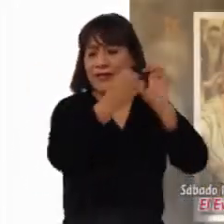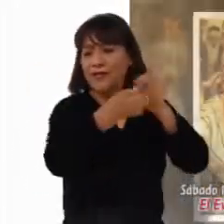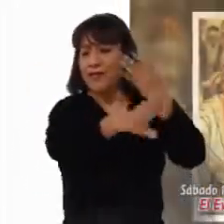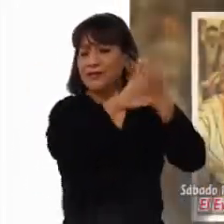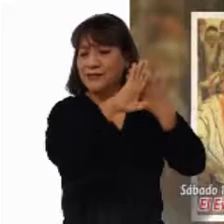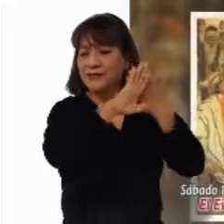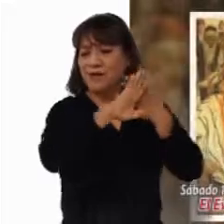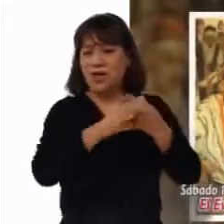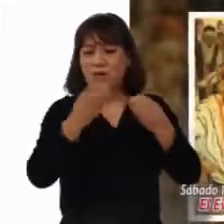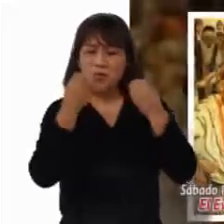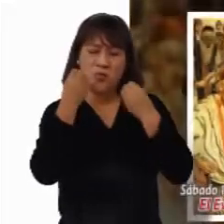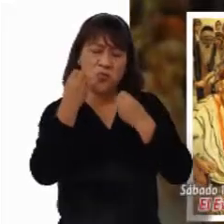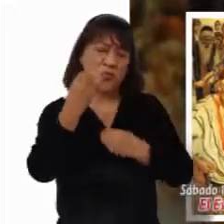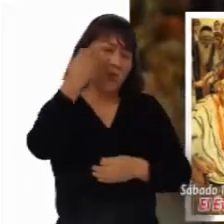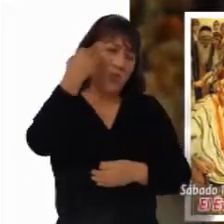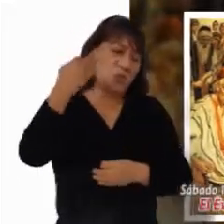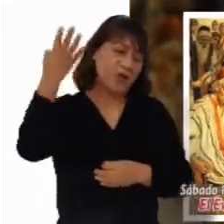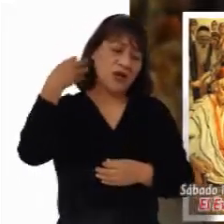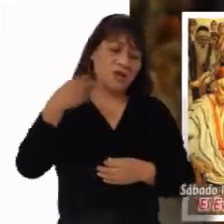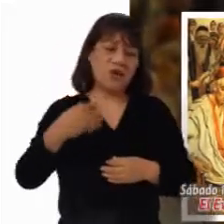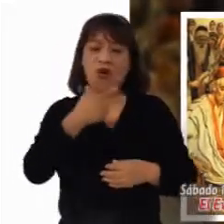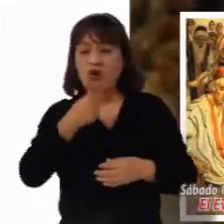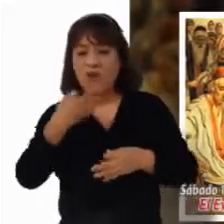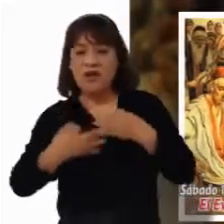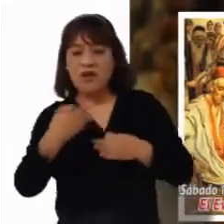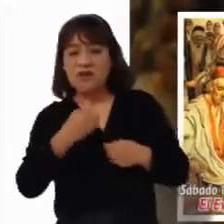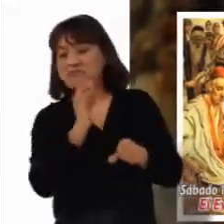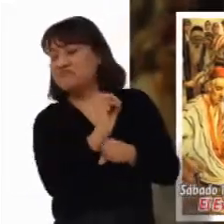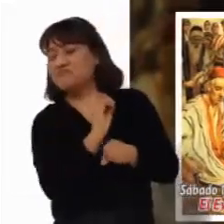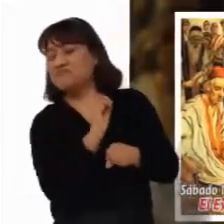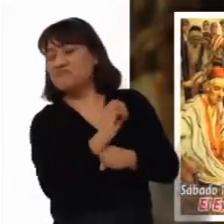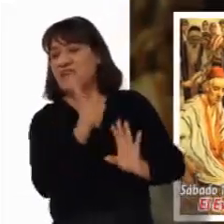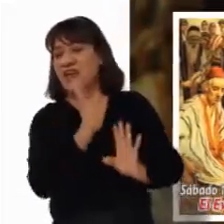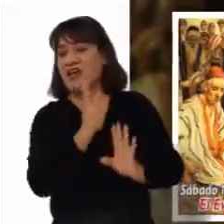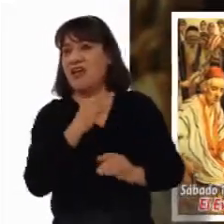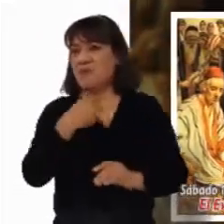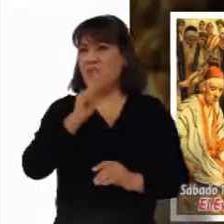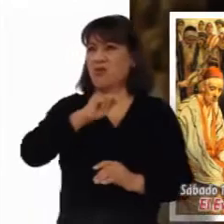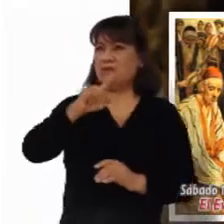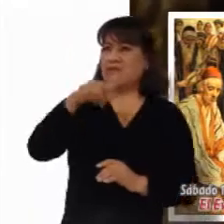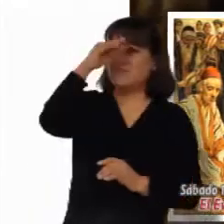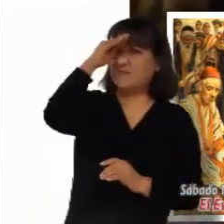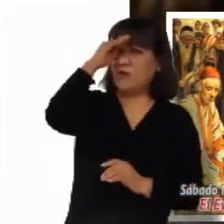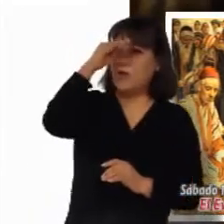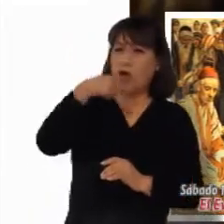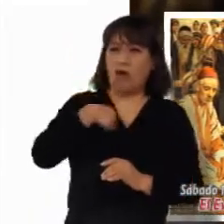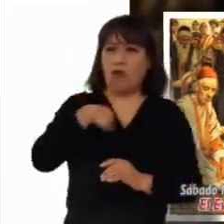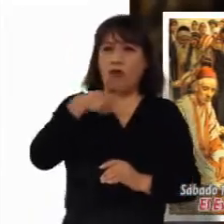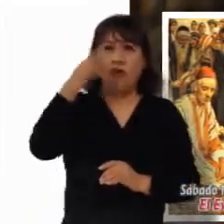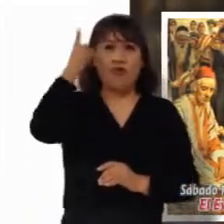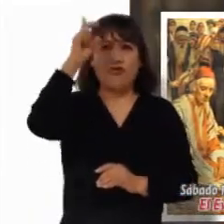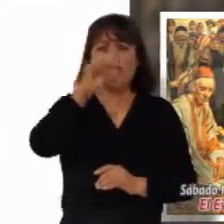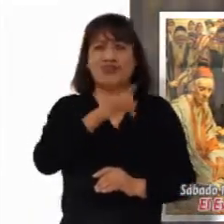Por mucho tiempo el juez no le hizo caso, pero después se dijo, aunque no temo a Dios ni respeto a los hombres,